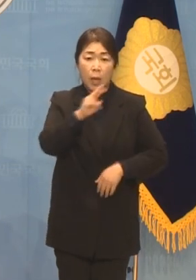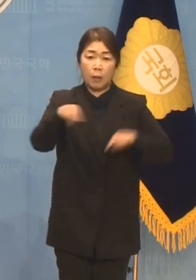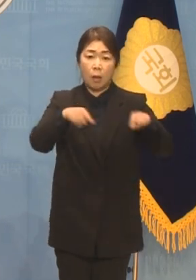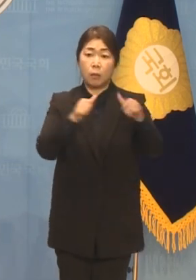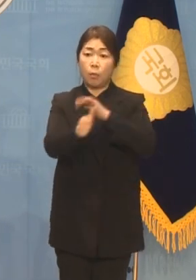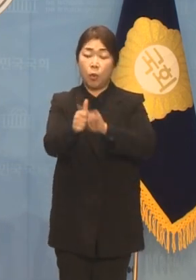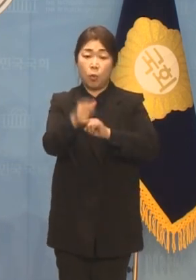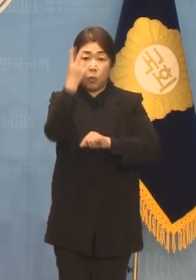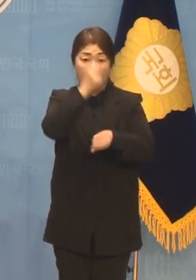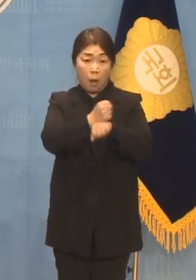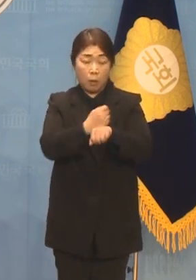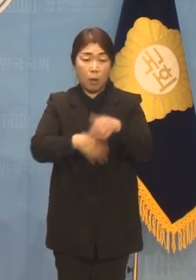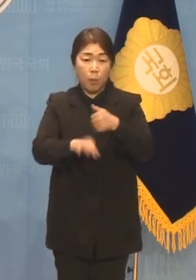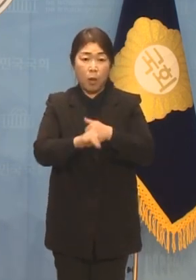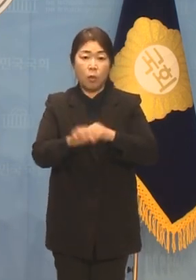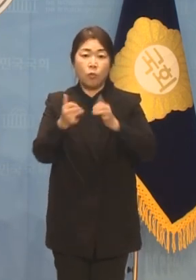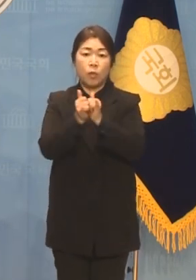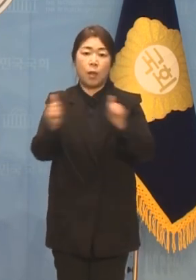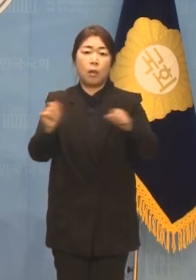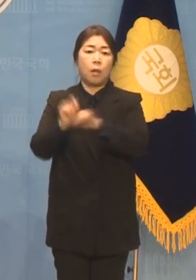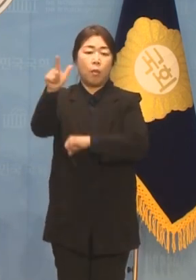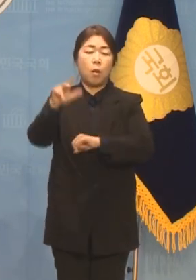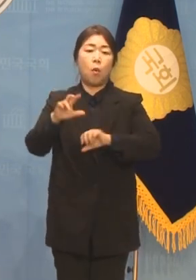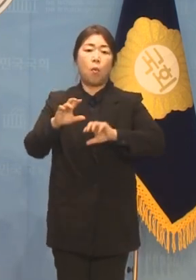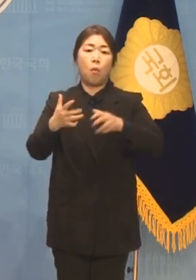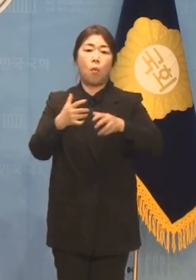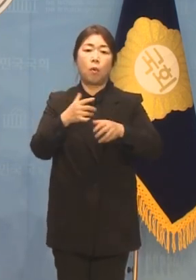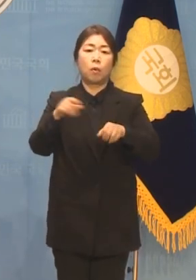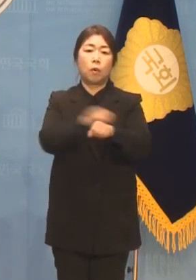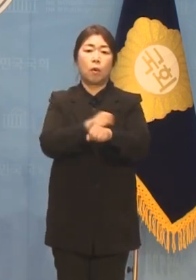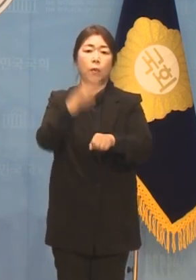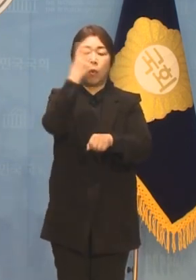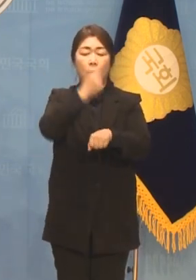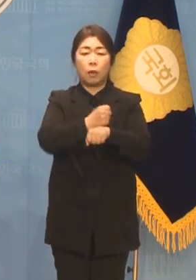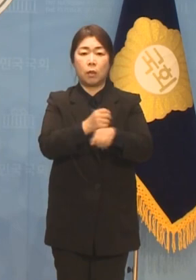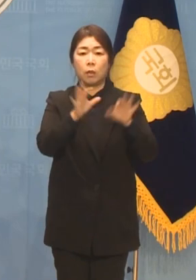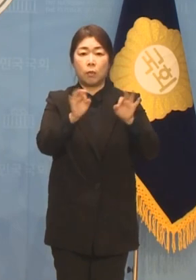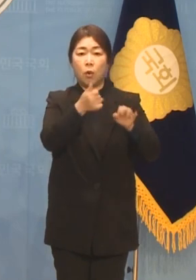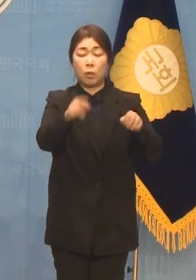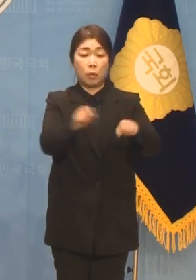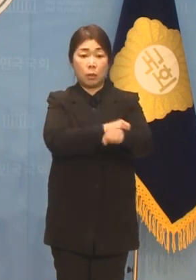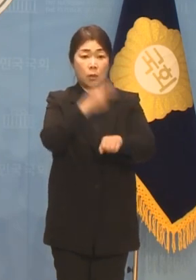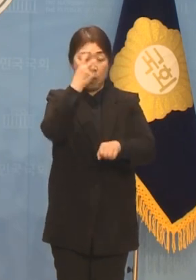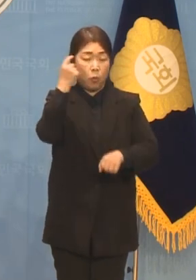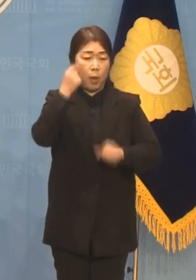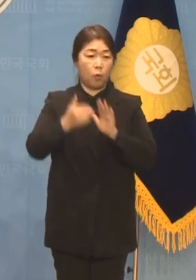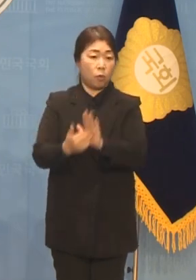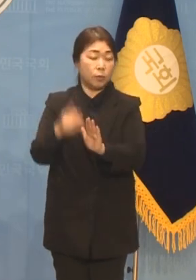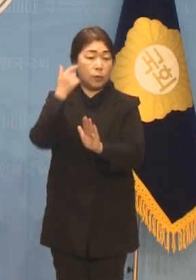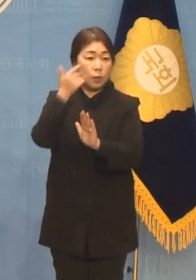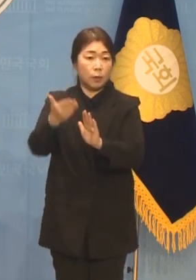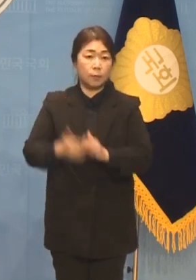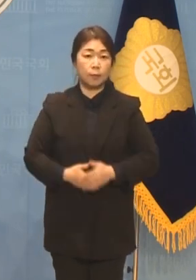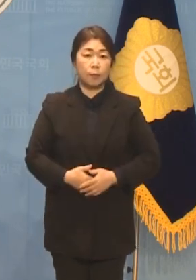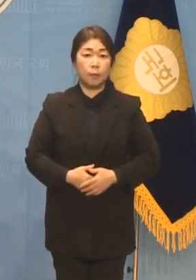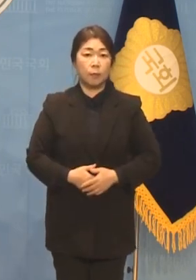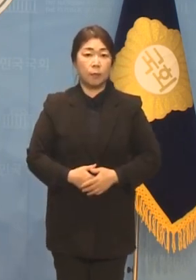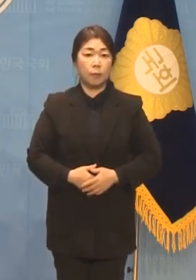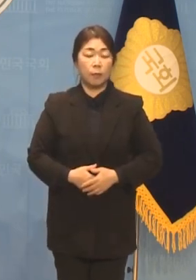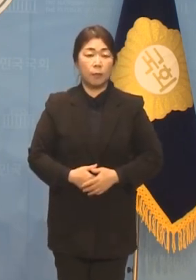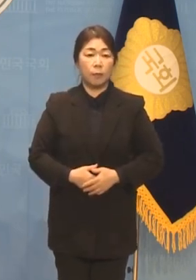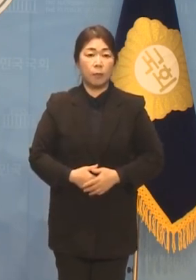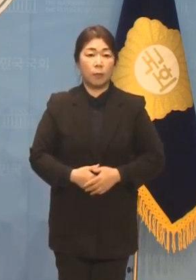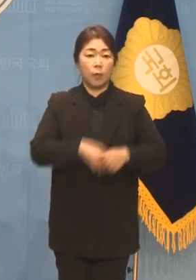요구하는 김건희 여사에 대한 특검은 왜 거부합니까? 윤석열 정권은 정치 테러의 피해자를